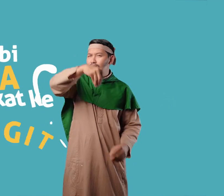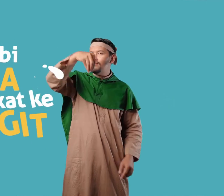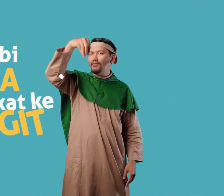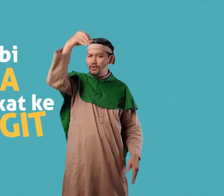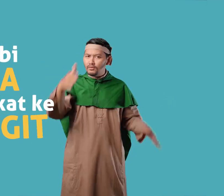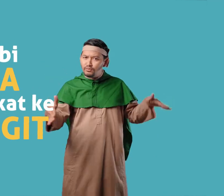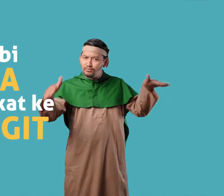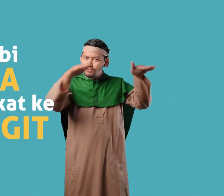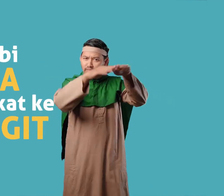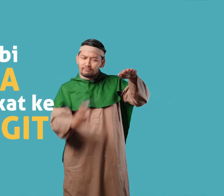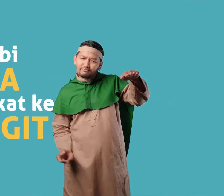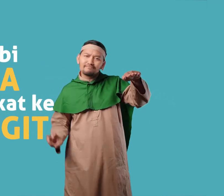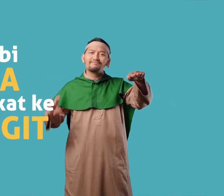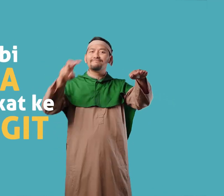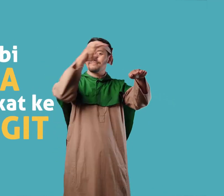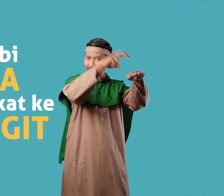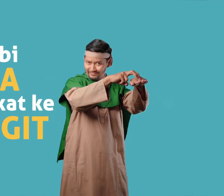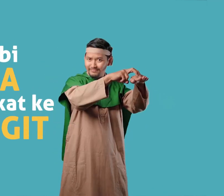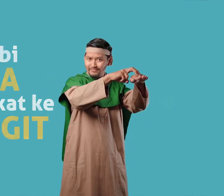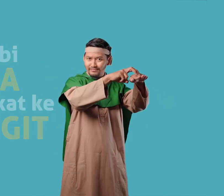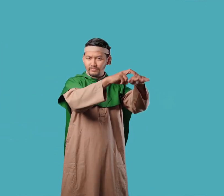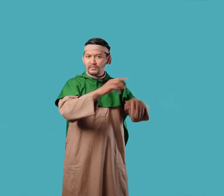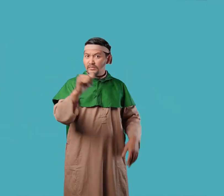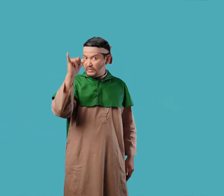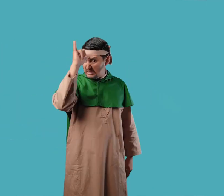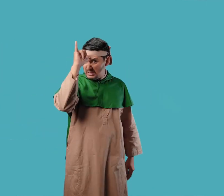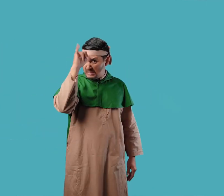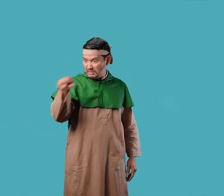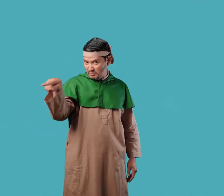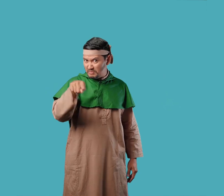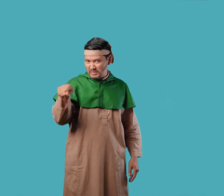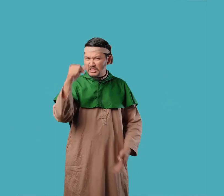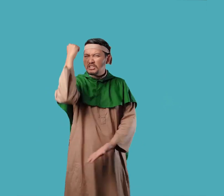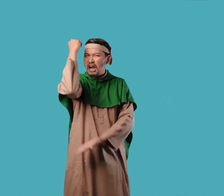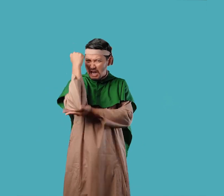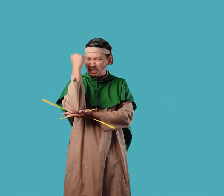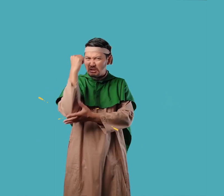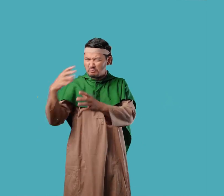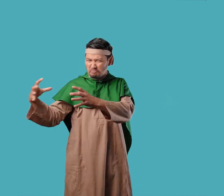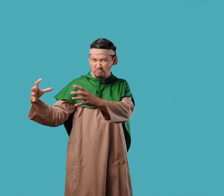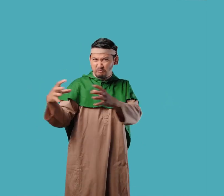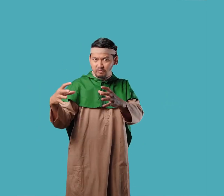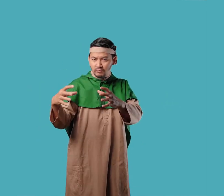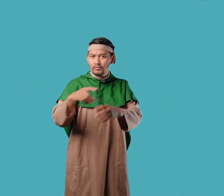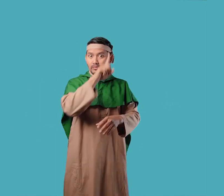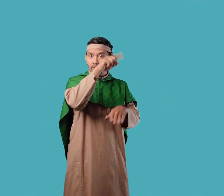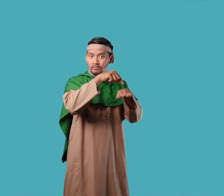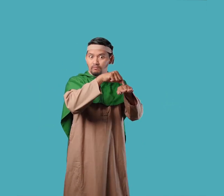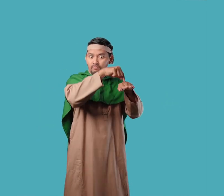nanti saat Dajjal muncul Allah akan menurunkan Nabi Isa kembali ke dunia Untuk menyelamatkan